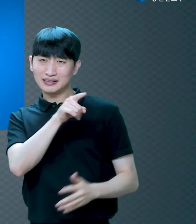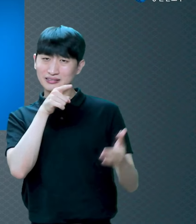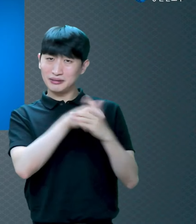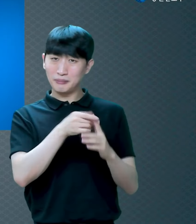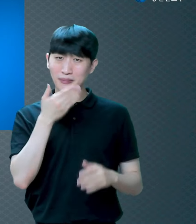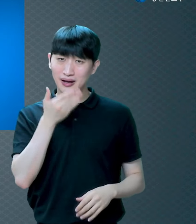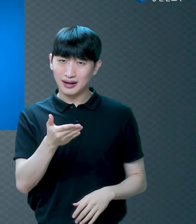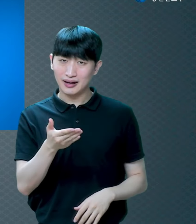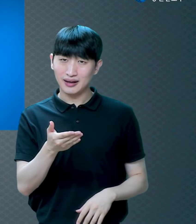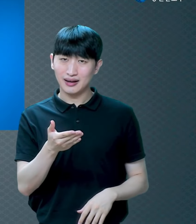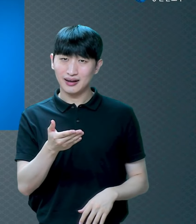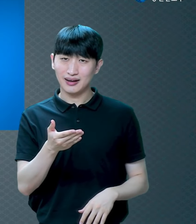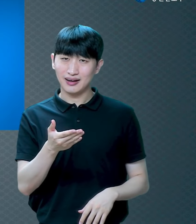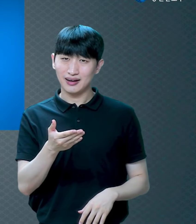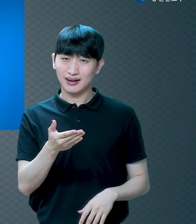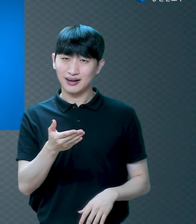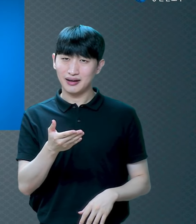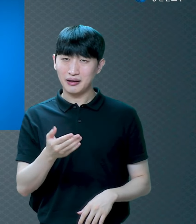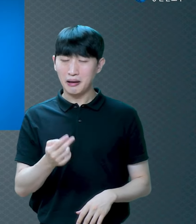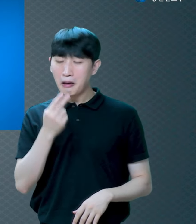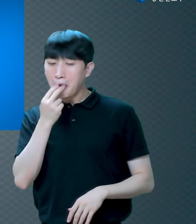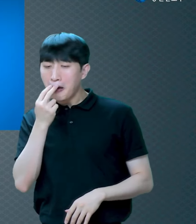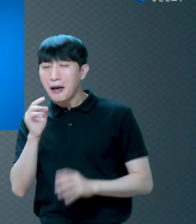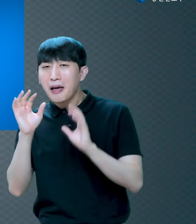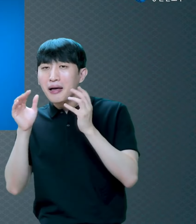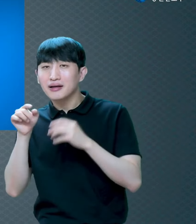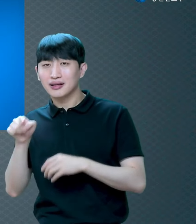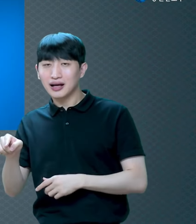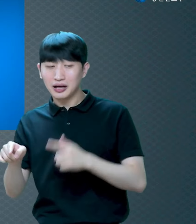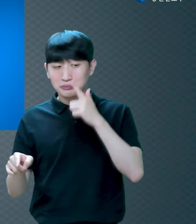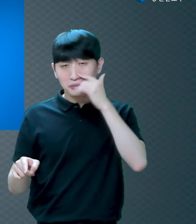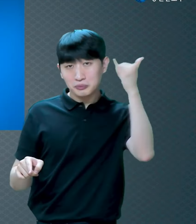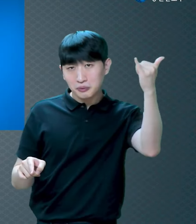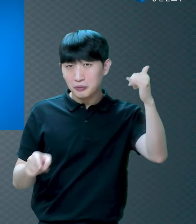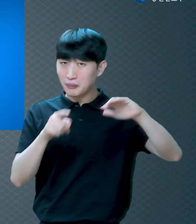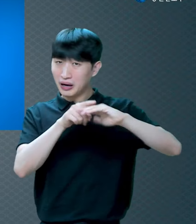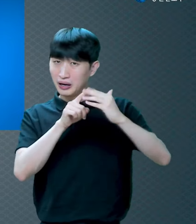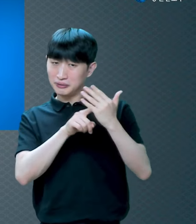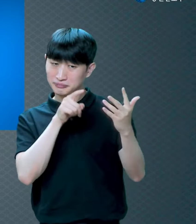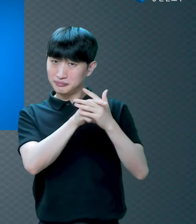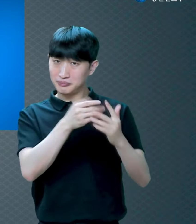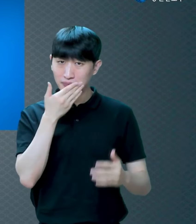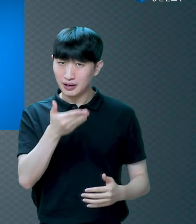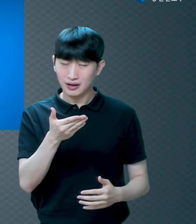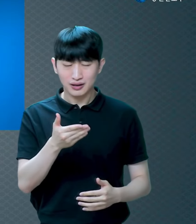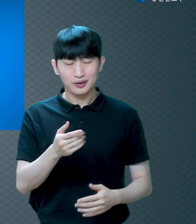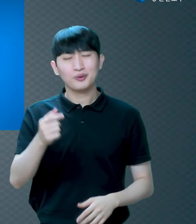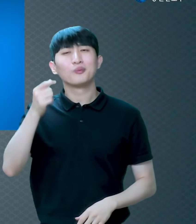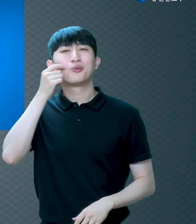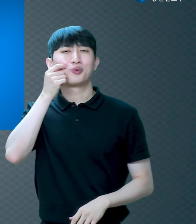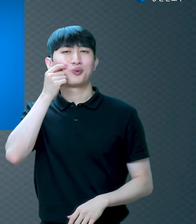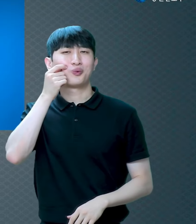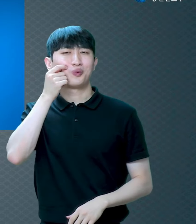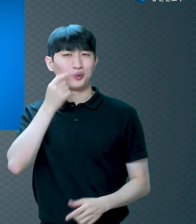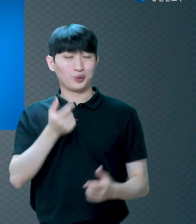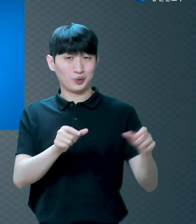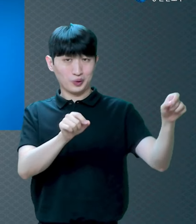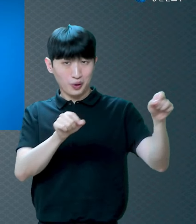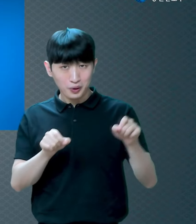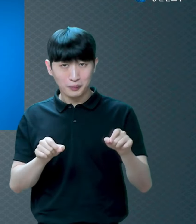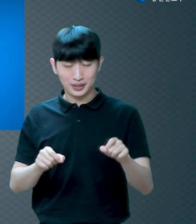부모의 마음을 이해할 수 있겠어요 이건 차원이 다른 거예요 그러니까 하나님께서